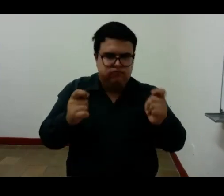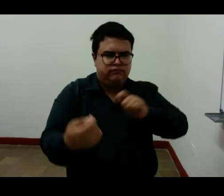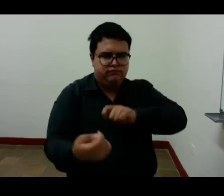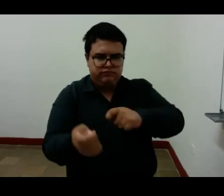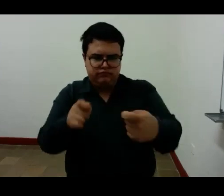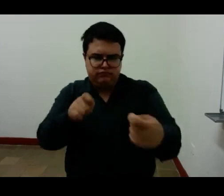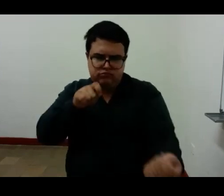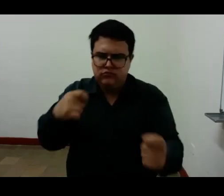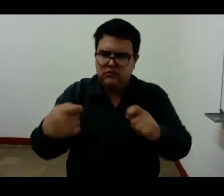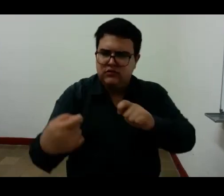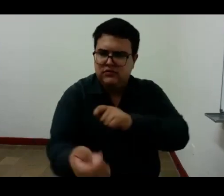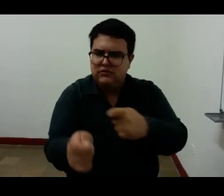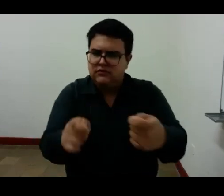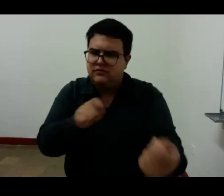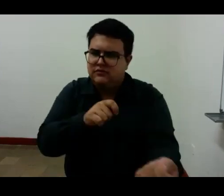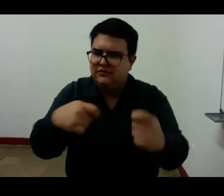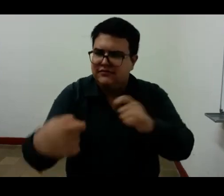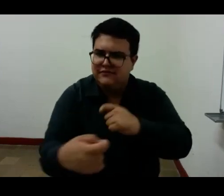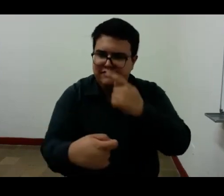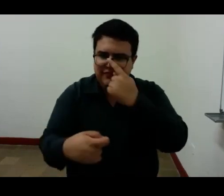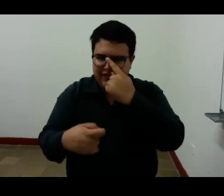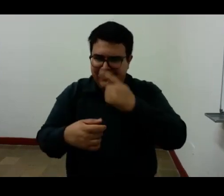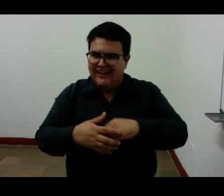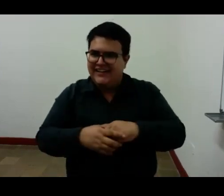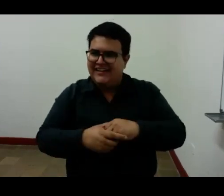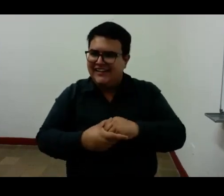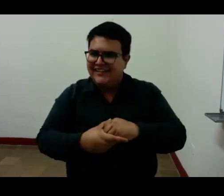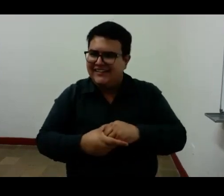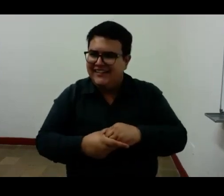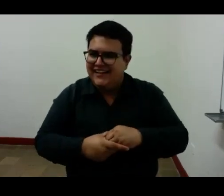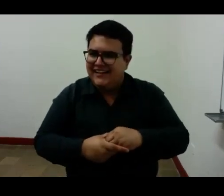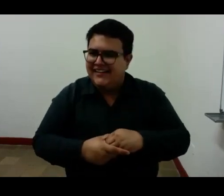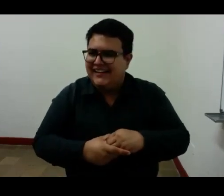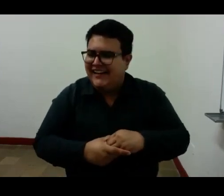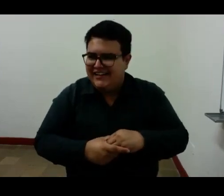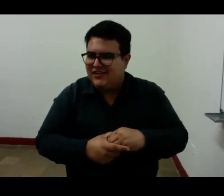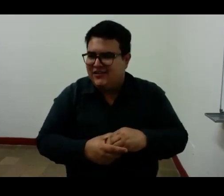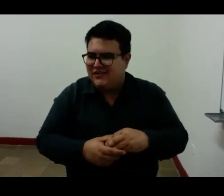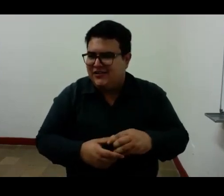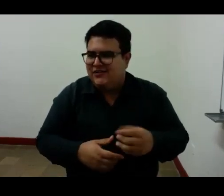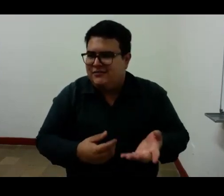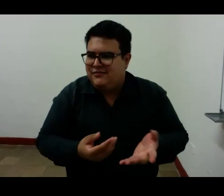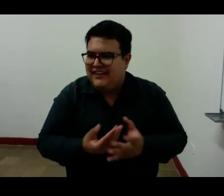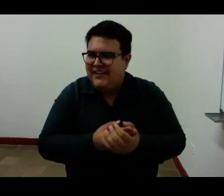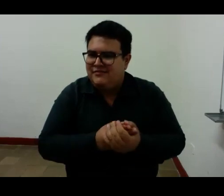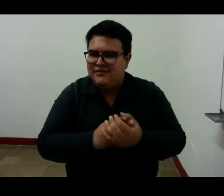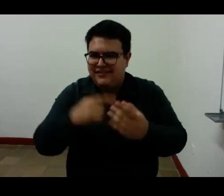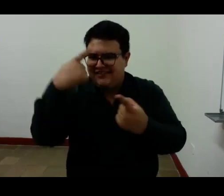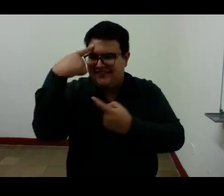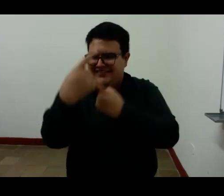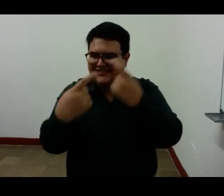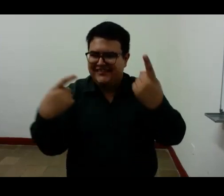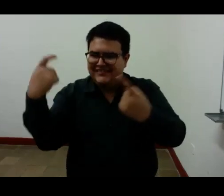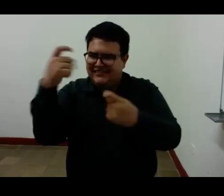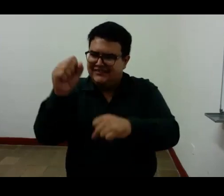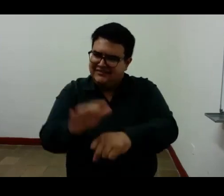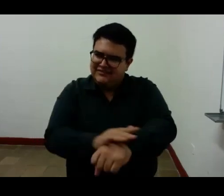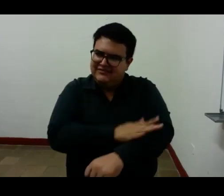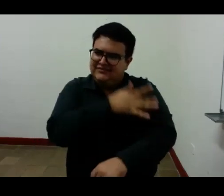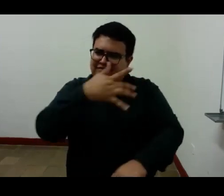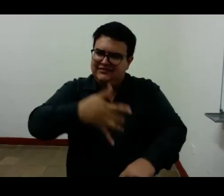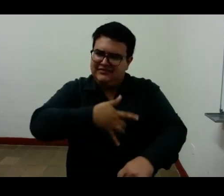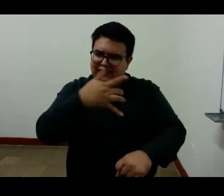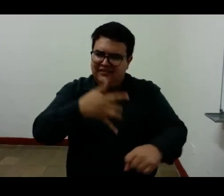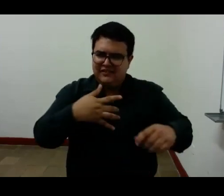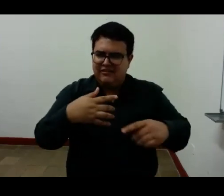mala higiene estética Henry Michos afirma lo mismo pero diferente